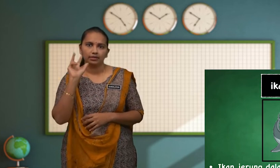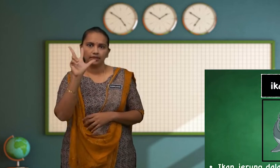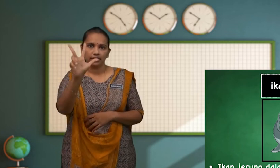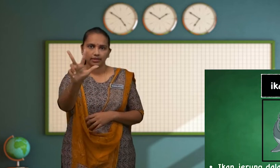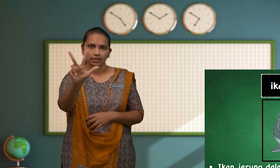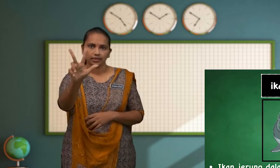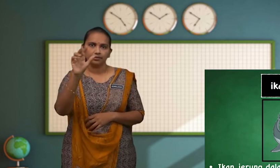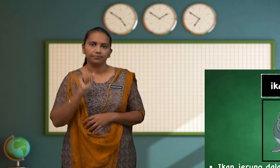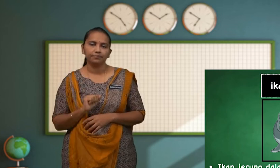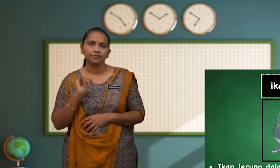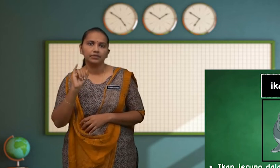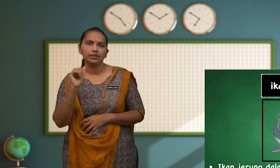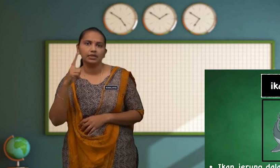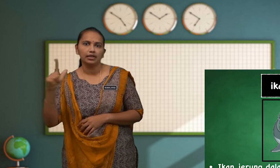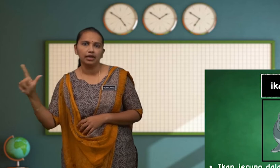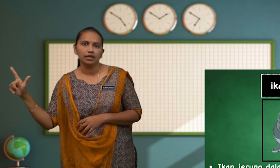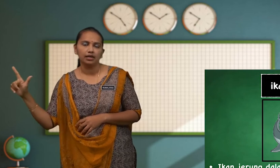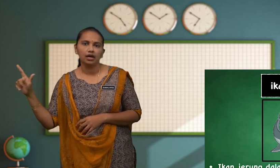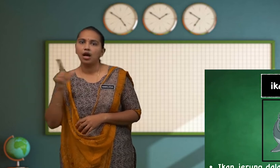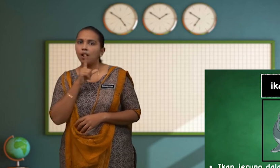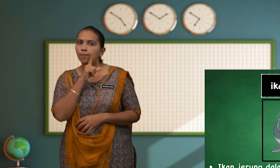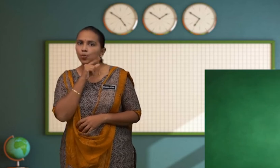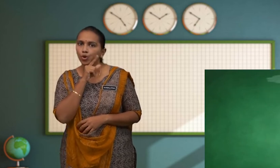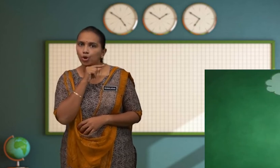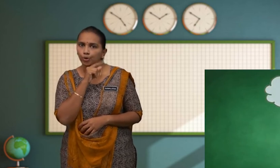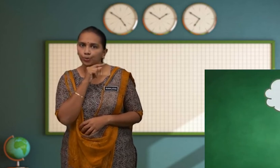Ketiga Ialah Burung